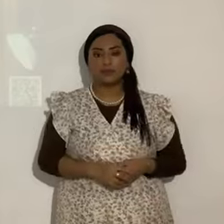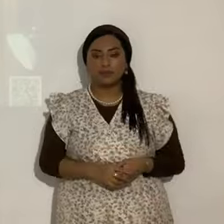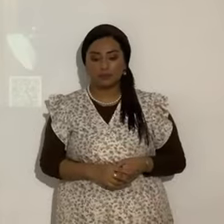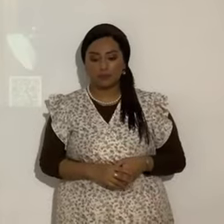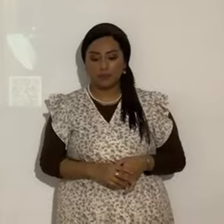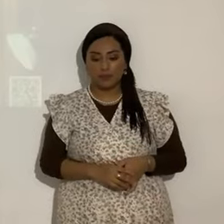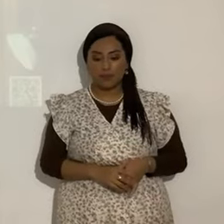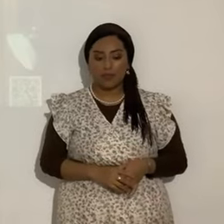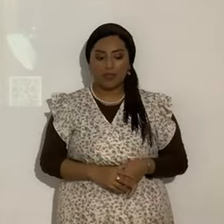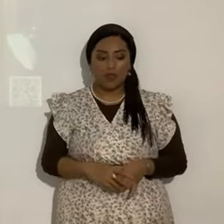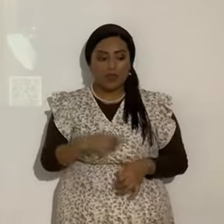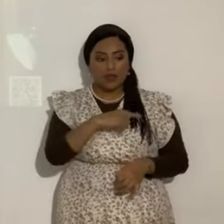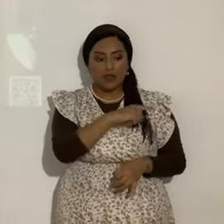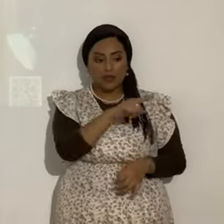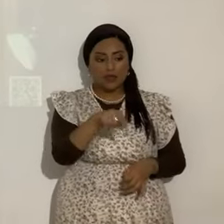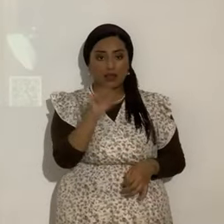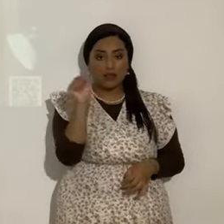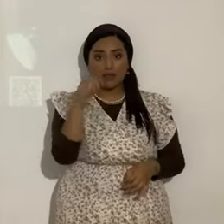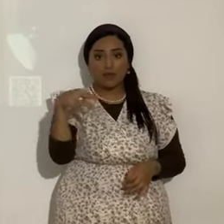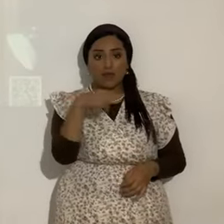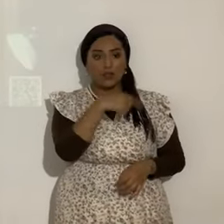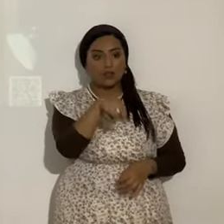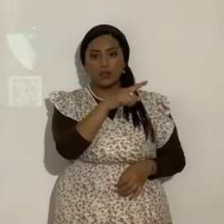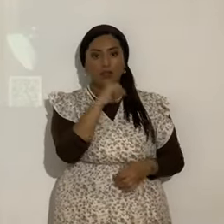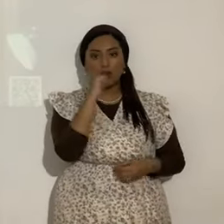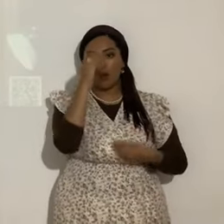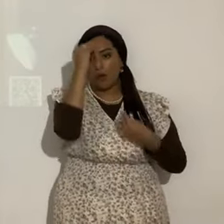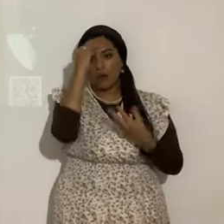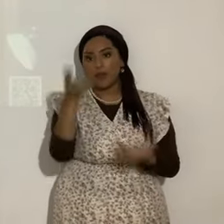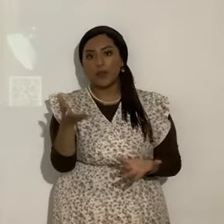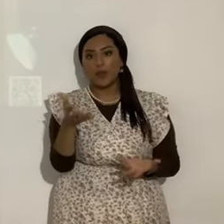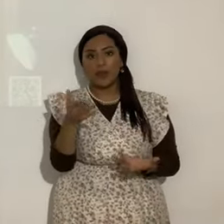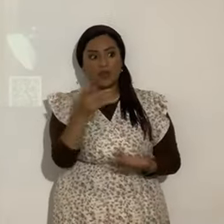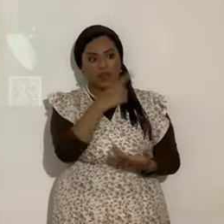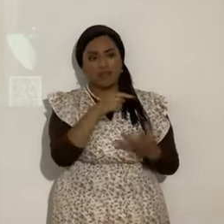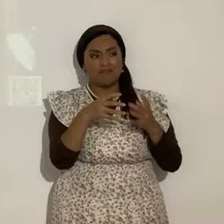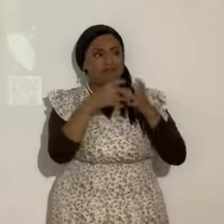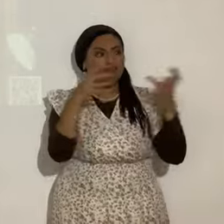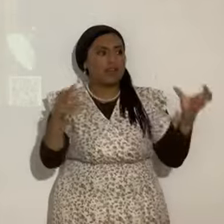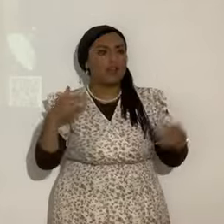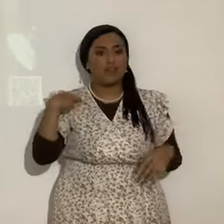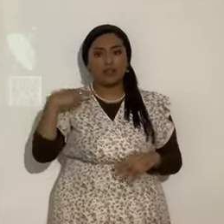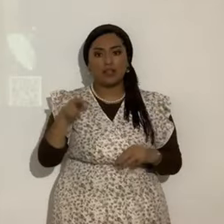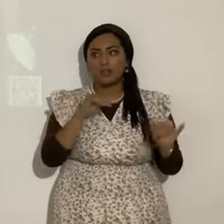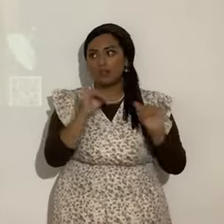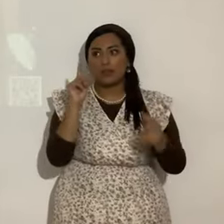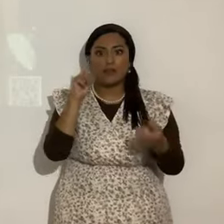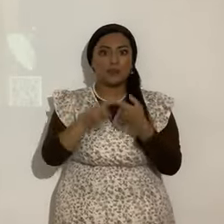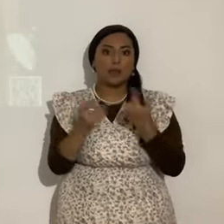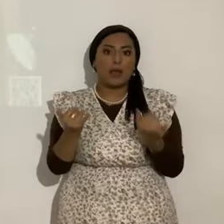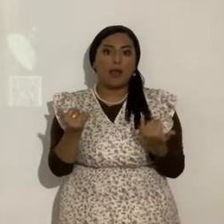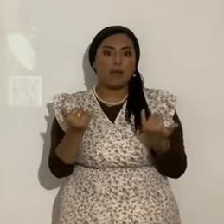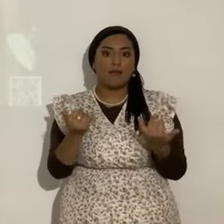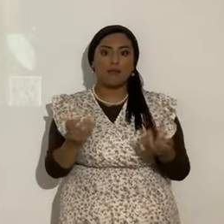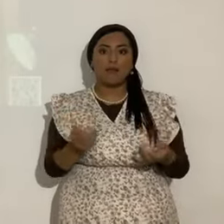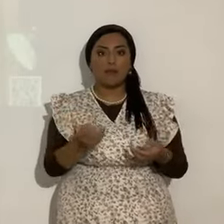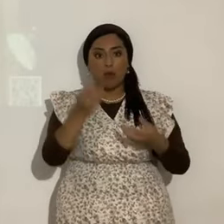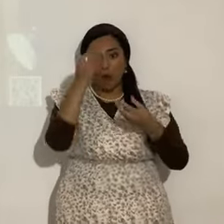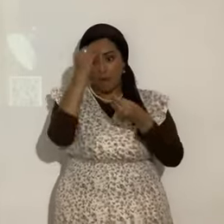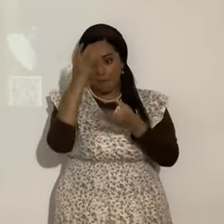ellos no estaban siendo obedientes se habían vuelto muy religiosos como hasta ahora ¿sí? obedeciendo más mandamientos